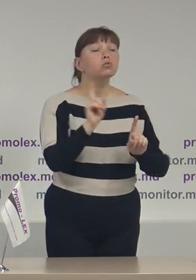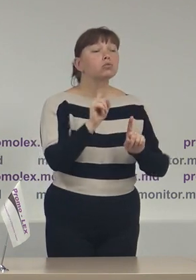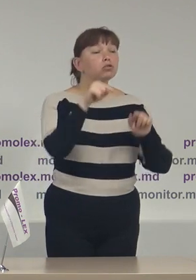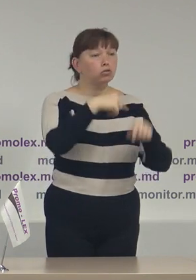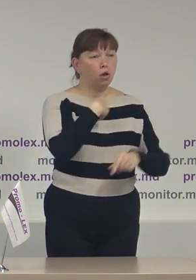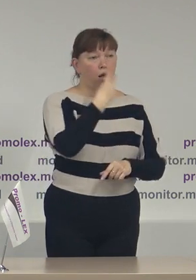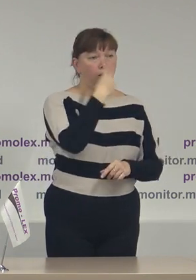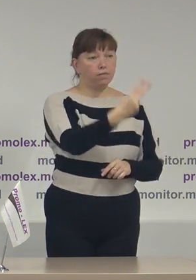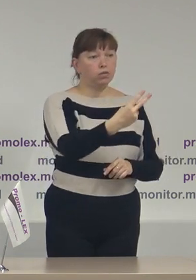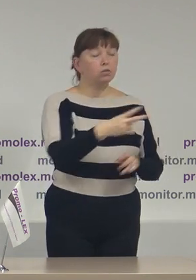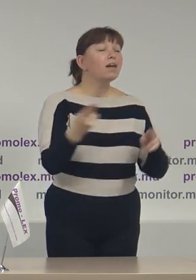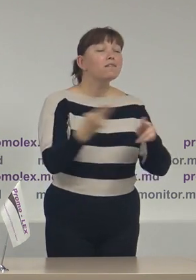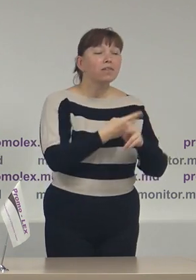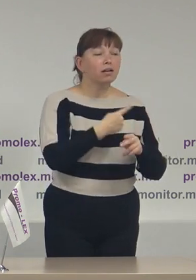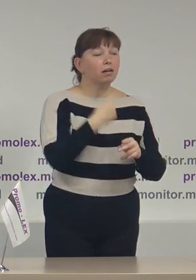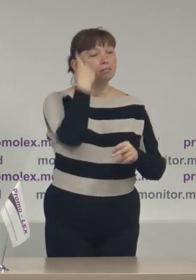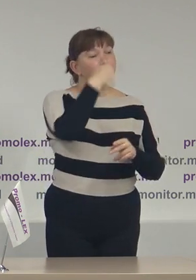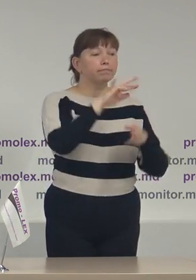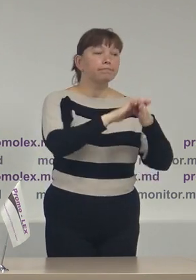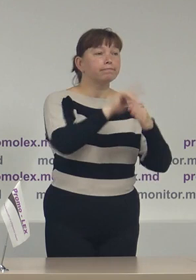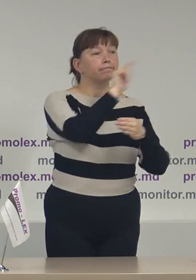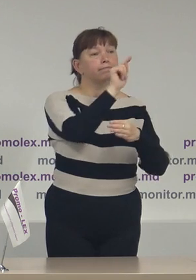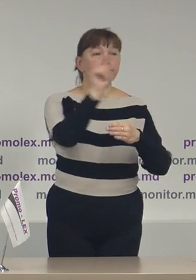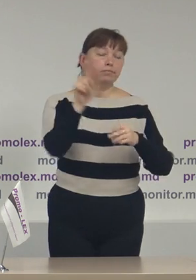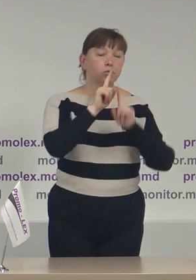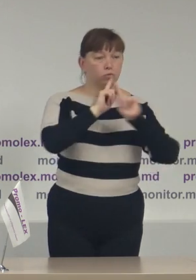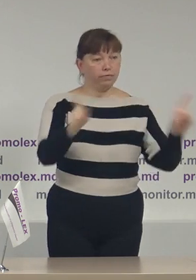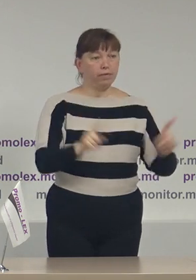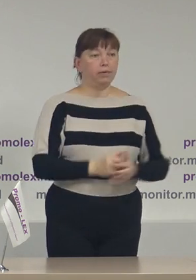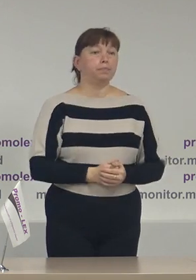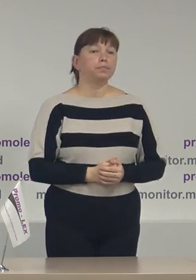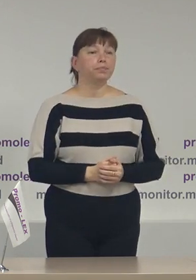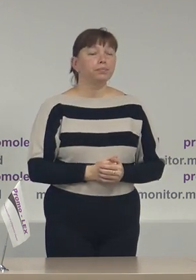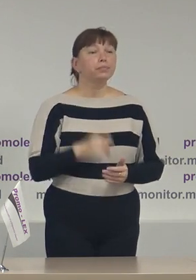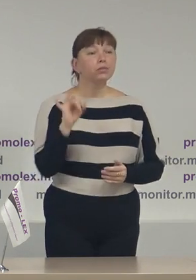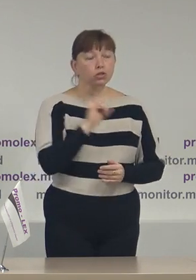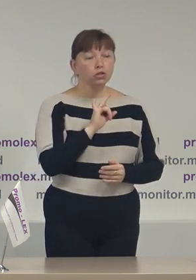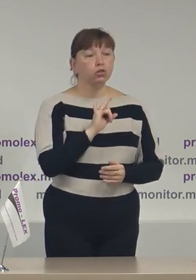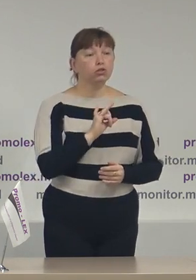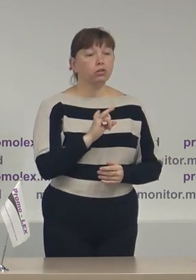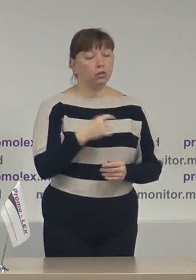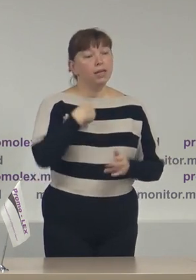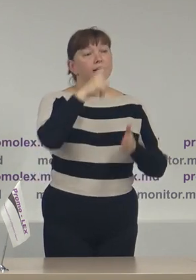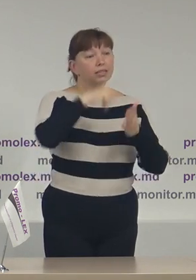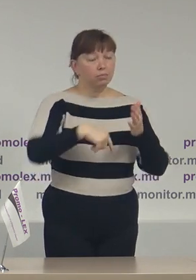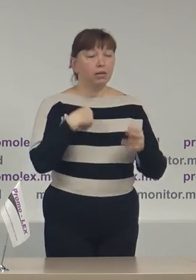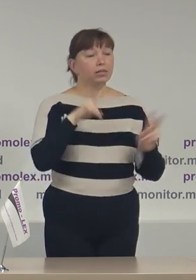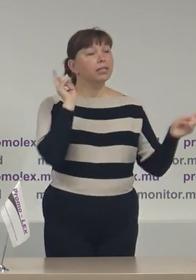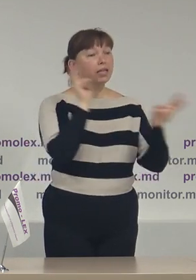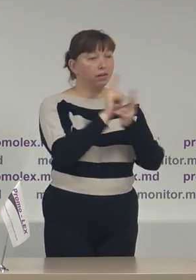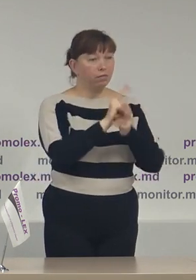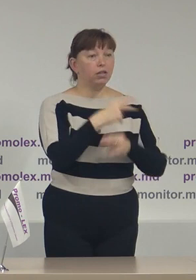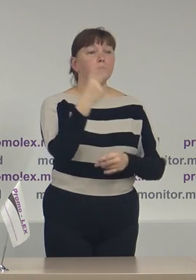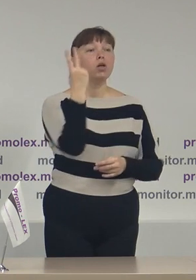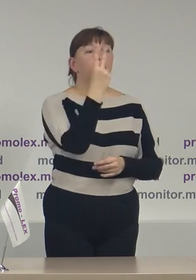cu depersonalizarea datelor concurenților electorale. Și, în ultimul rând, sper să ne revedem pe data de